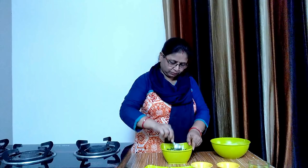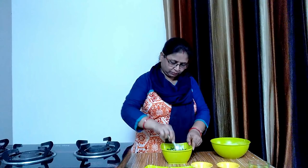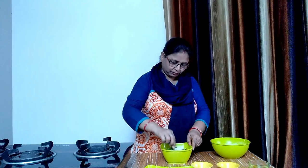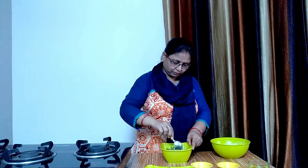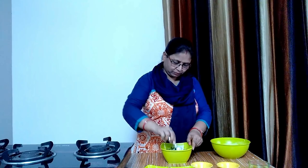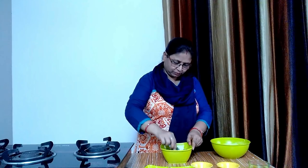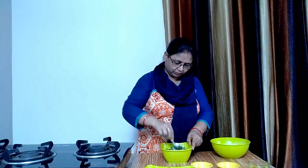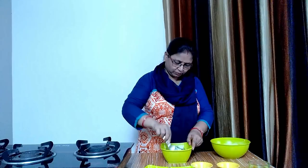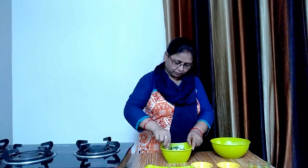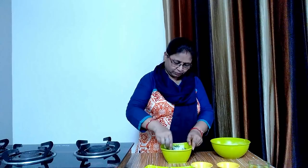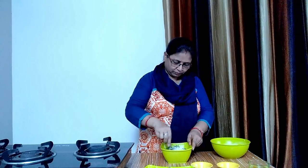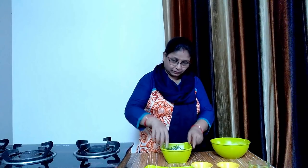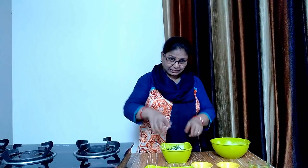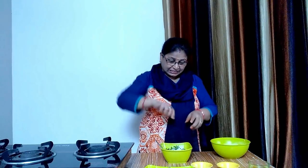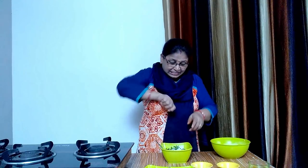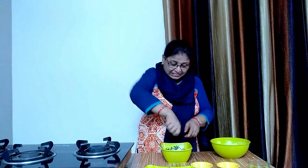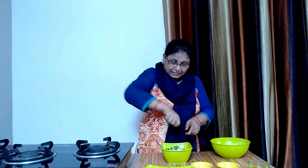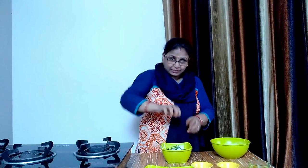हम इसे हलके हातों से ही मिलाएंगे